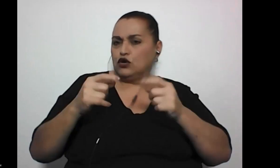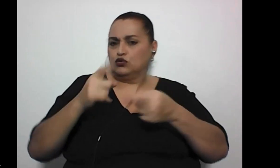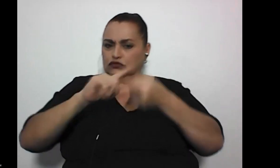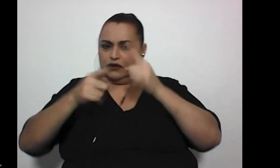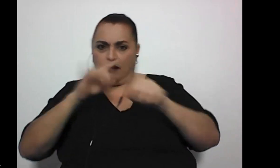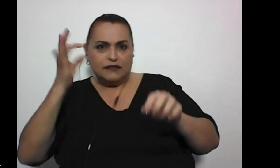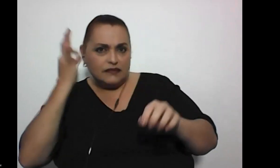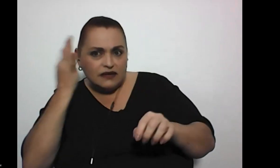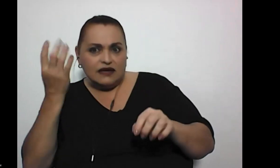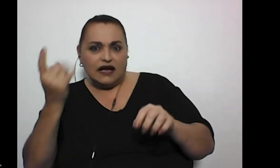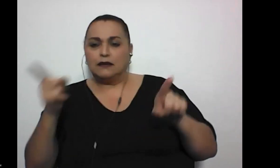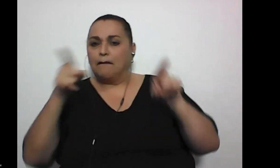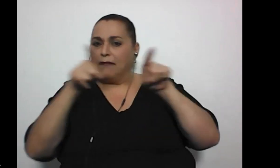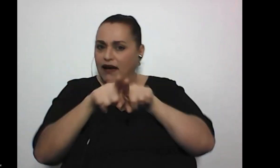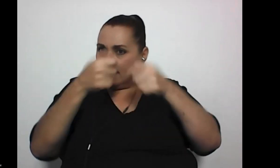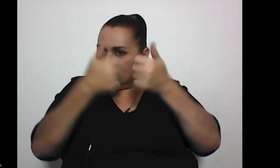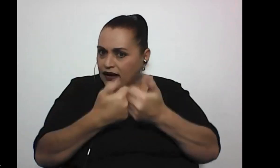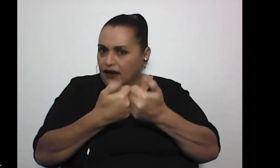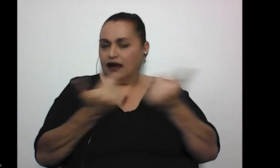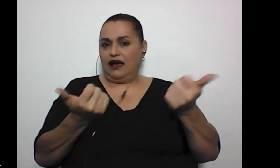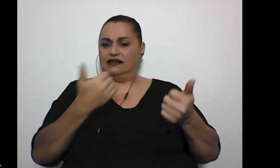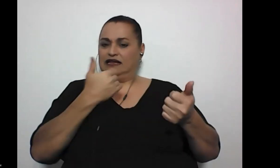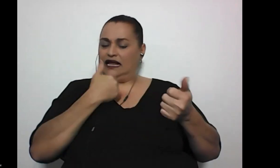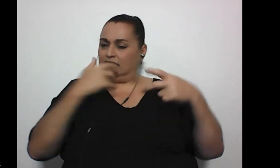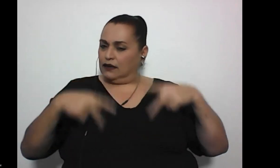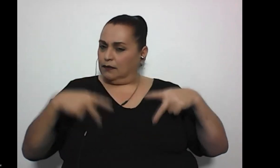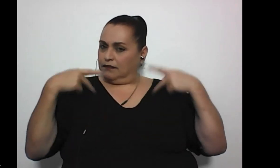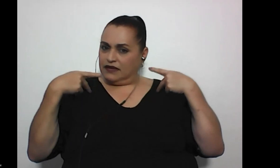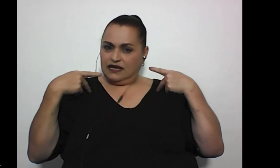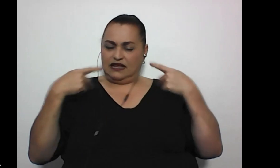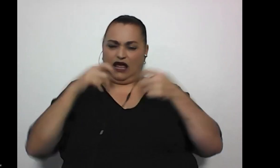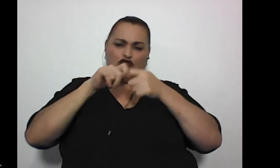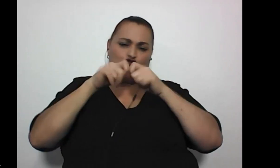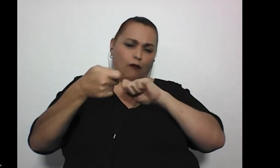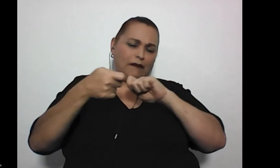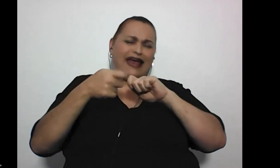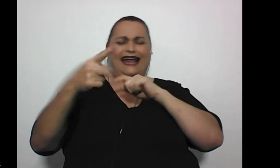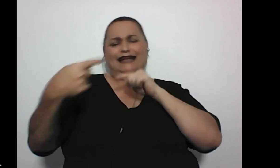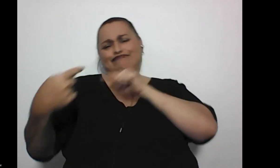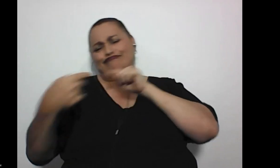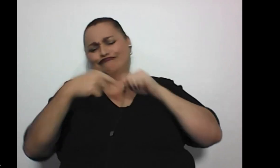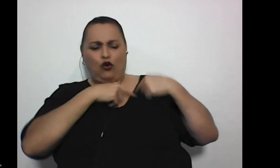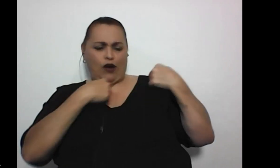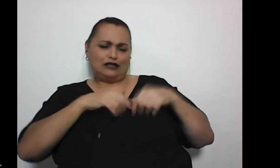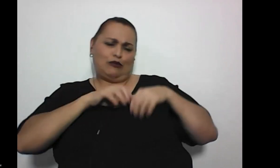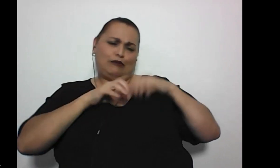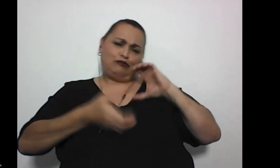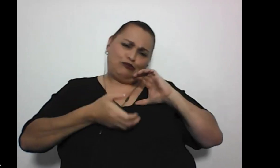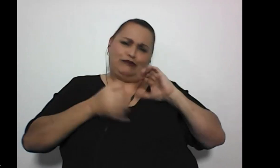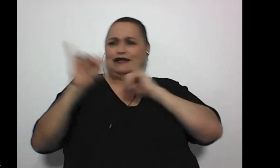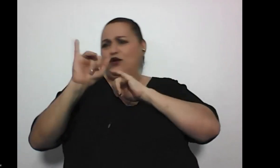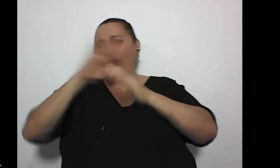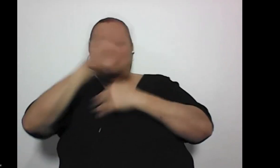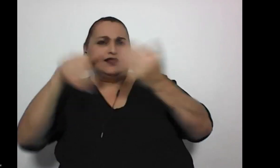tener pareja de tener una vida de romper corazones y de que nos rompan el corazón igual que al resto